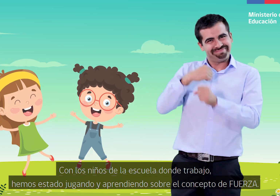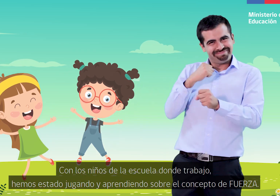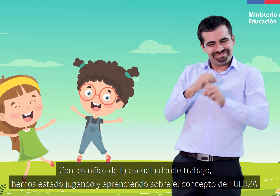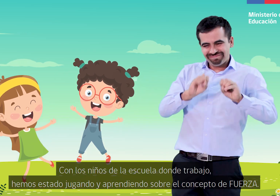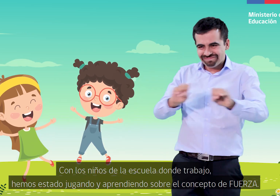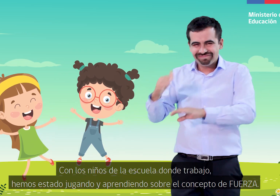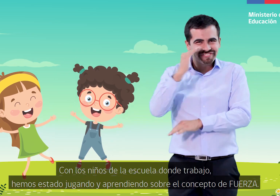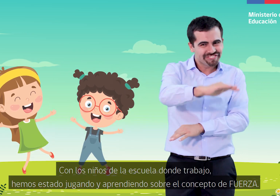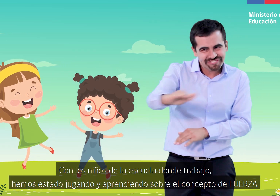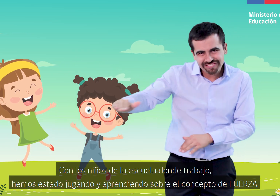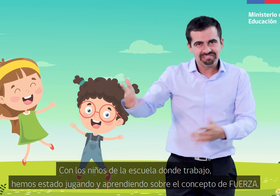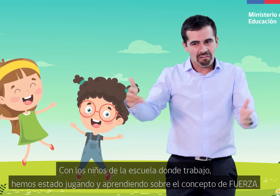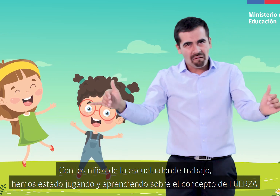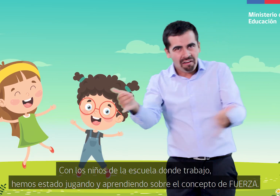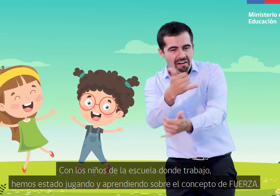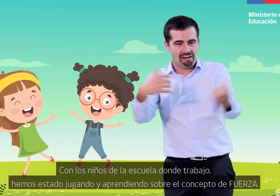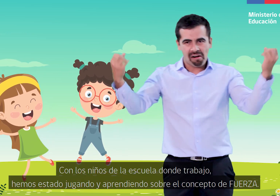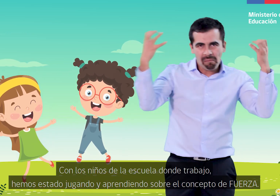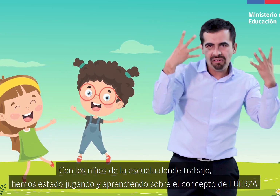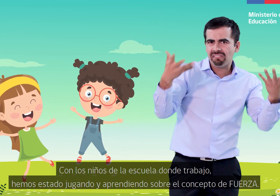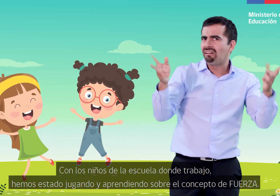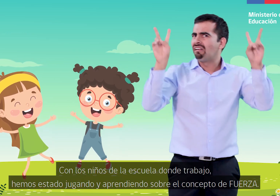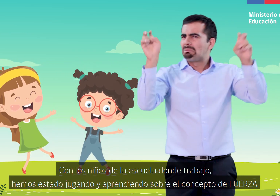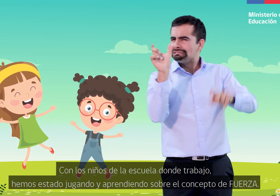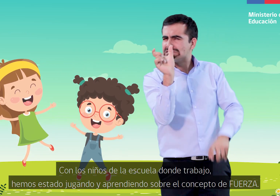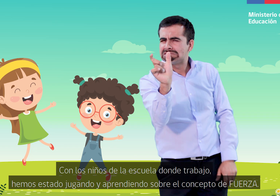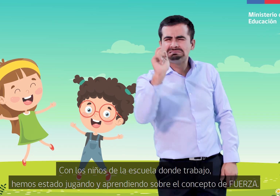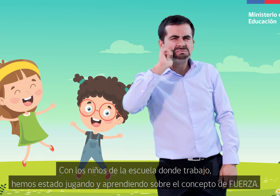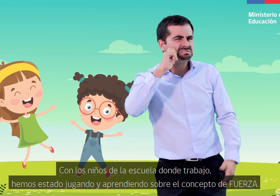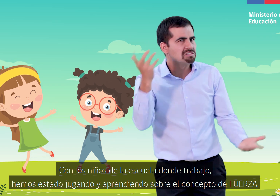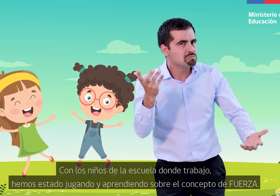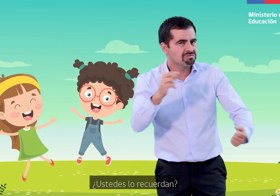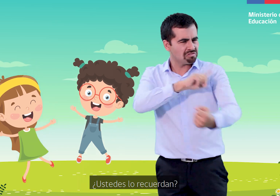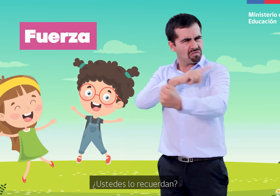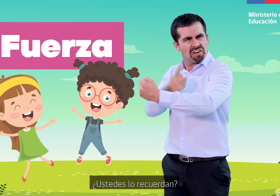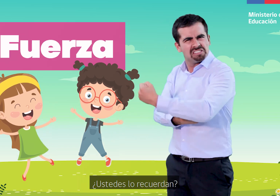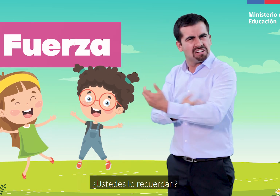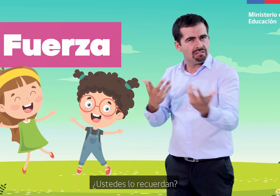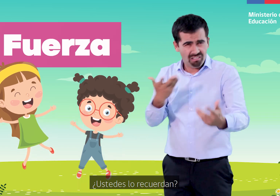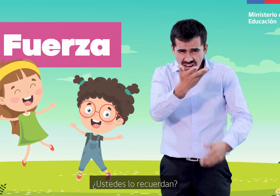niños de la escuela donde trabajo, hemos estado jugando y aprendiendo sobre el concepto de fuerza. ¿Ustedes lo recuerdan?